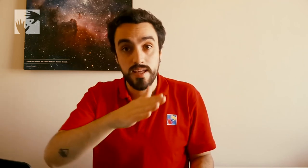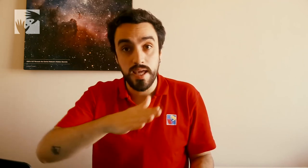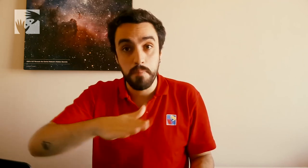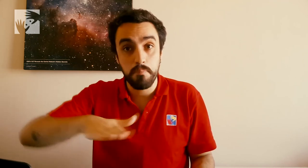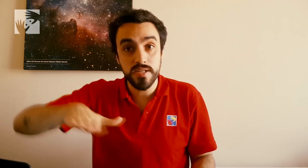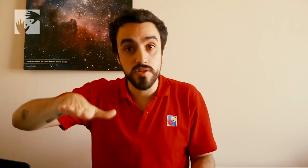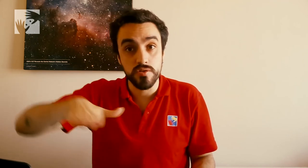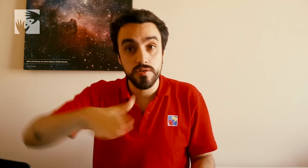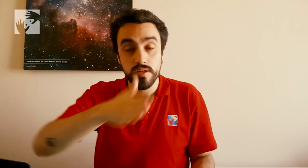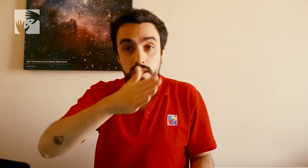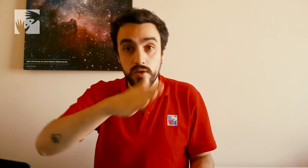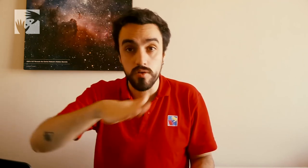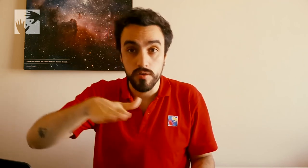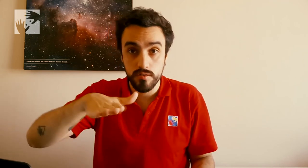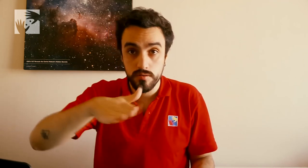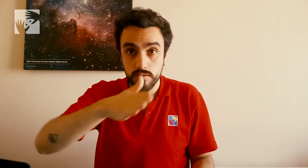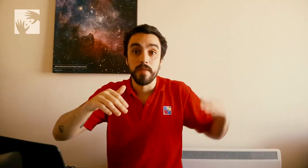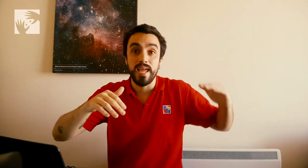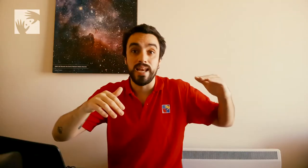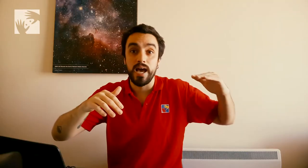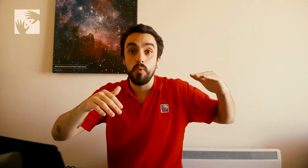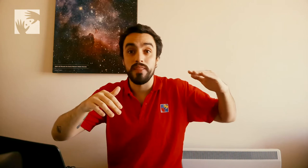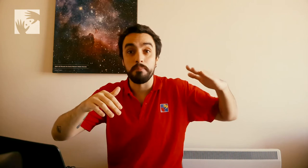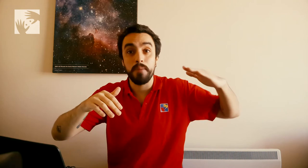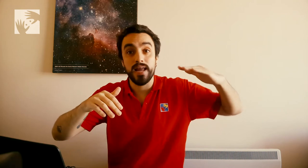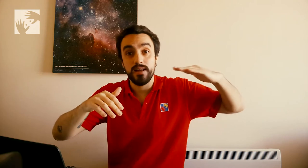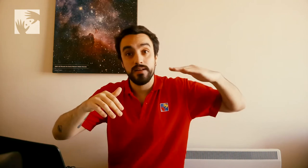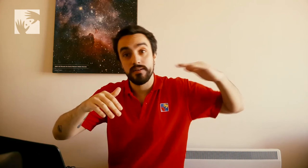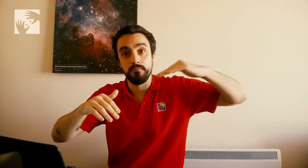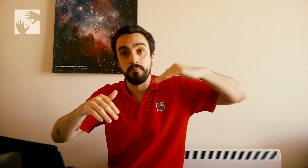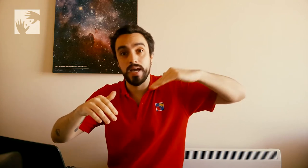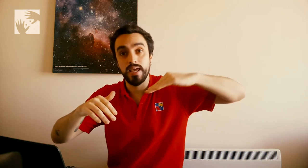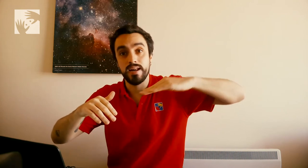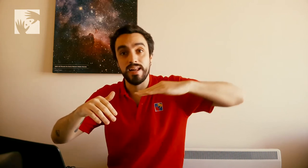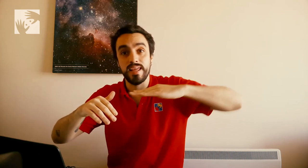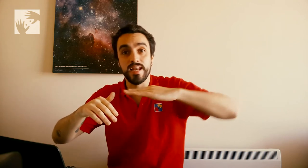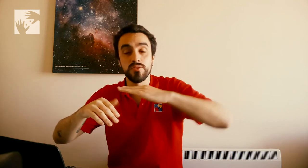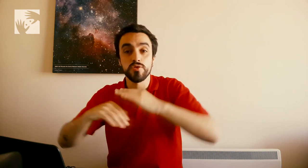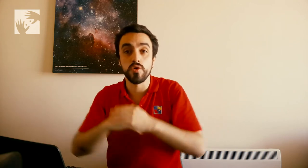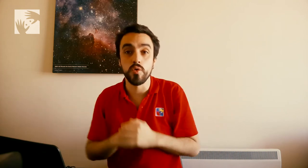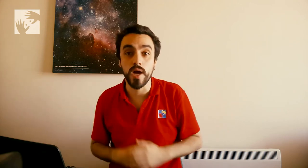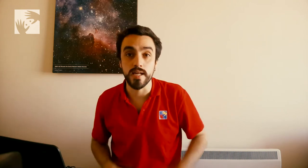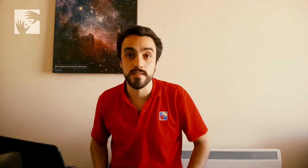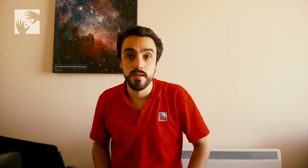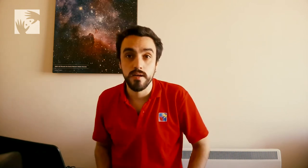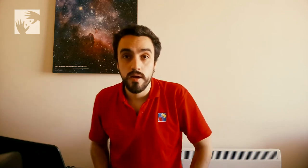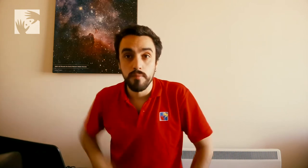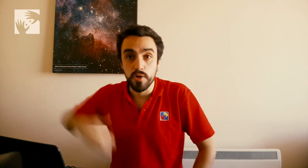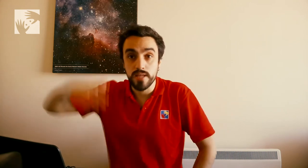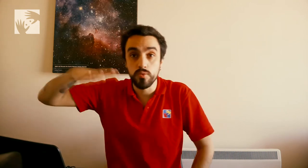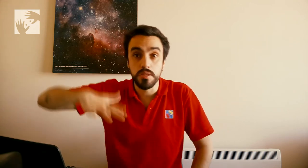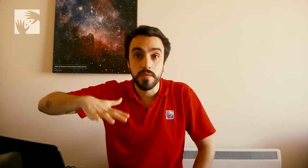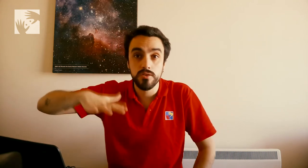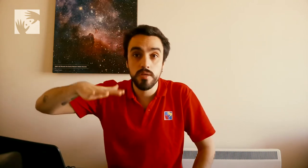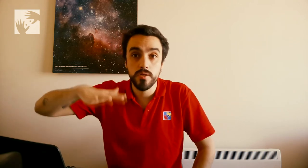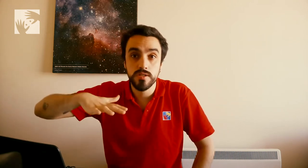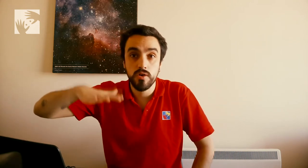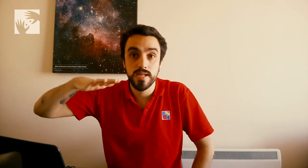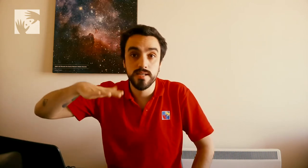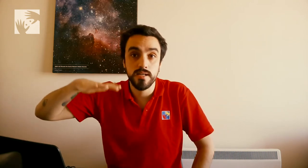espacio que dejó el agua del mar vaya rellenando estos lugares, porque este hundimiento que producen los glaciares